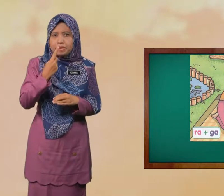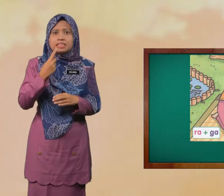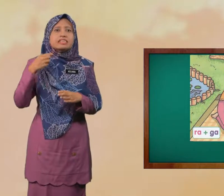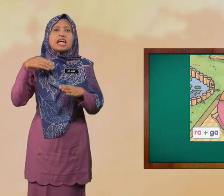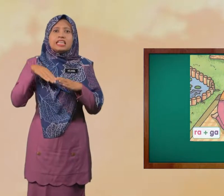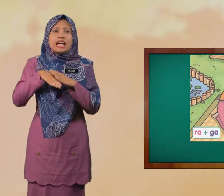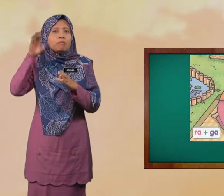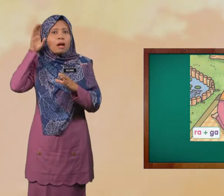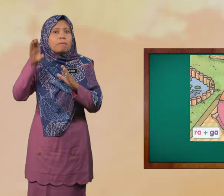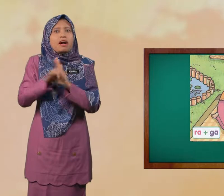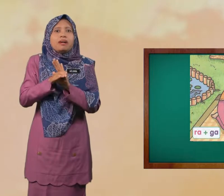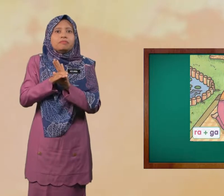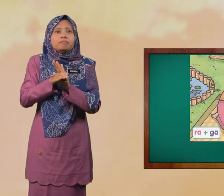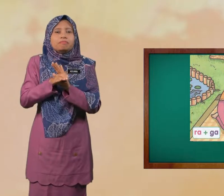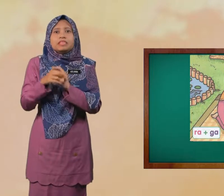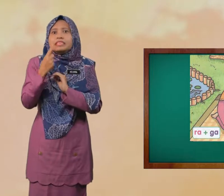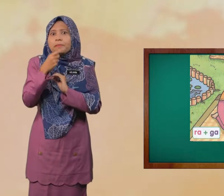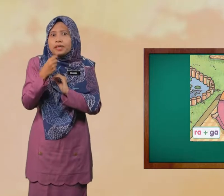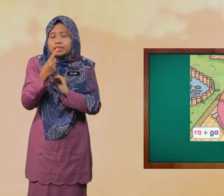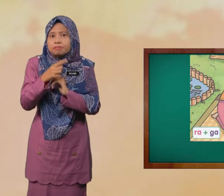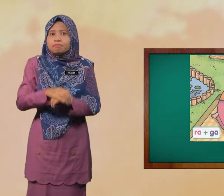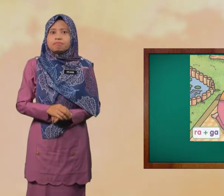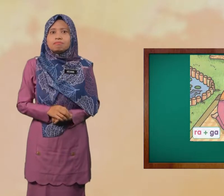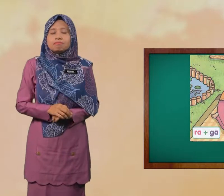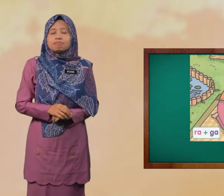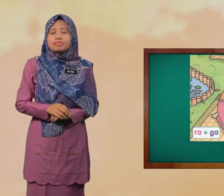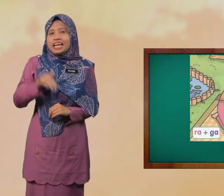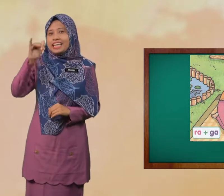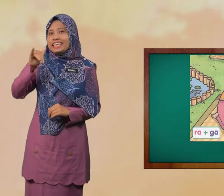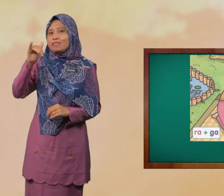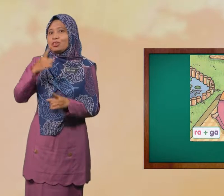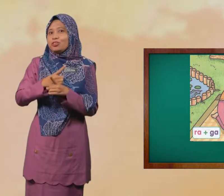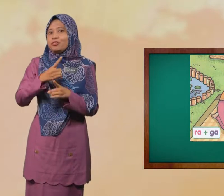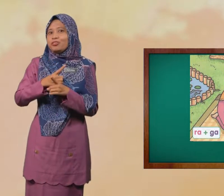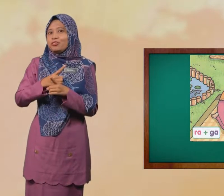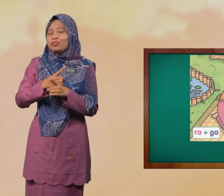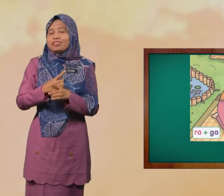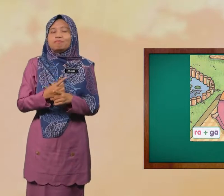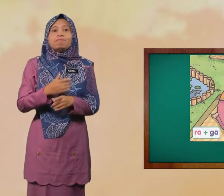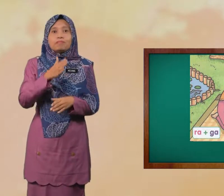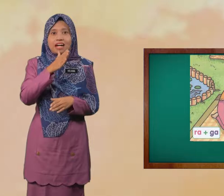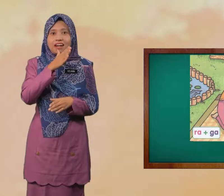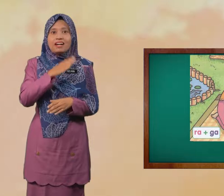Dalam Gambar Siapa Ya Betul Emak